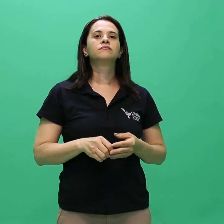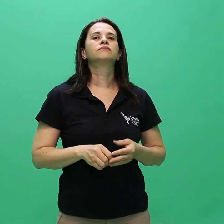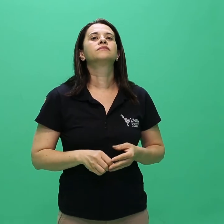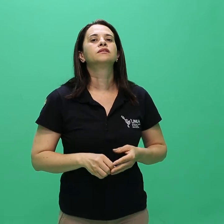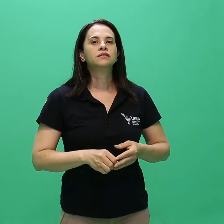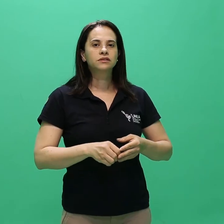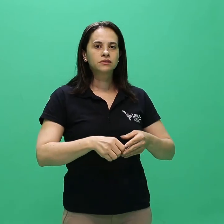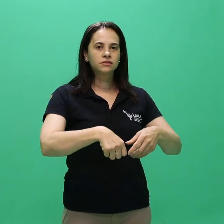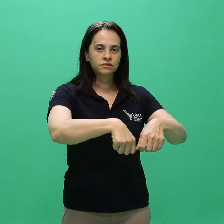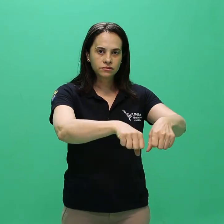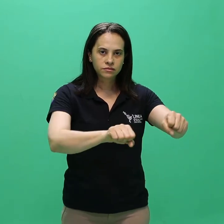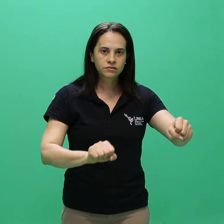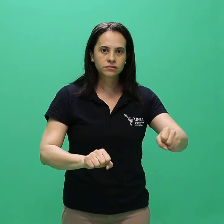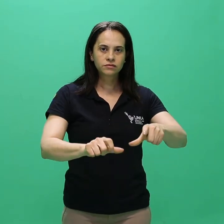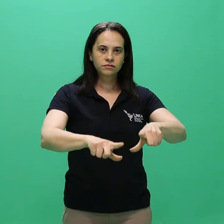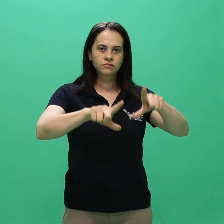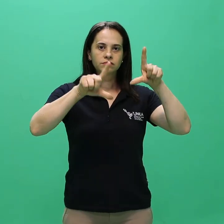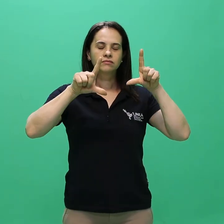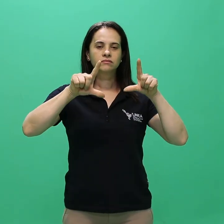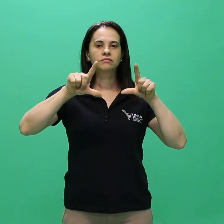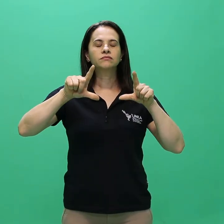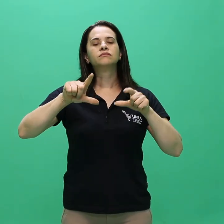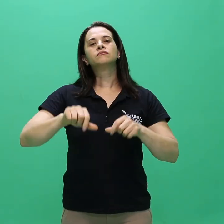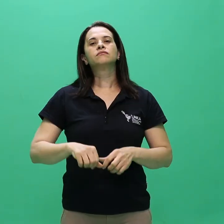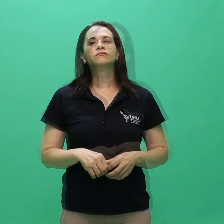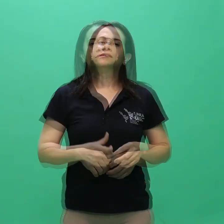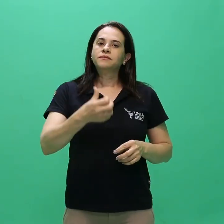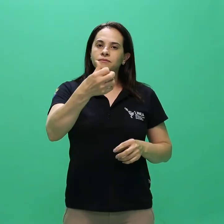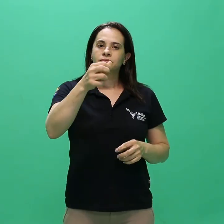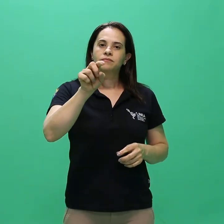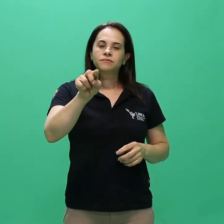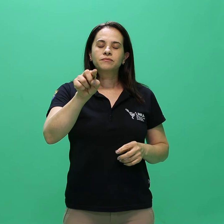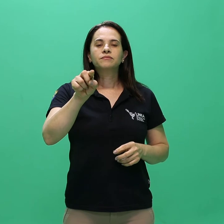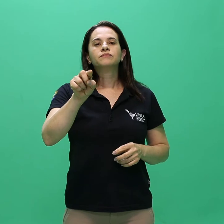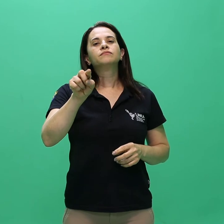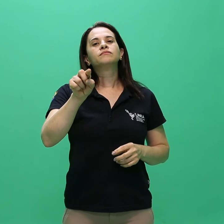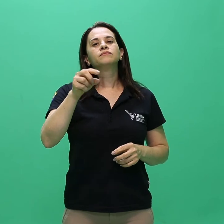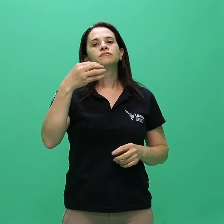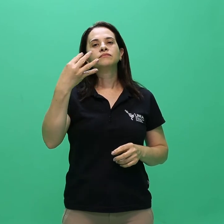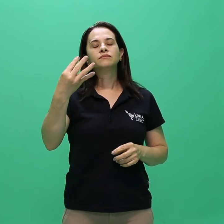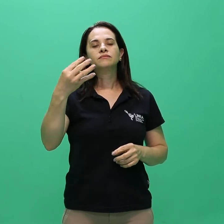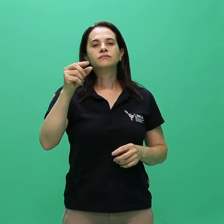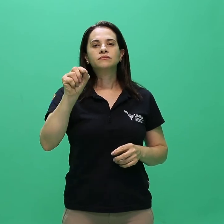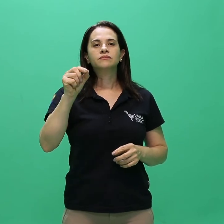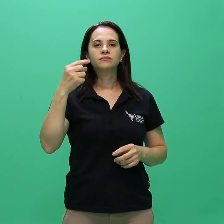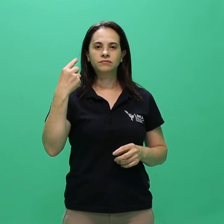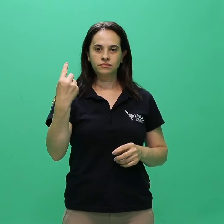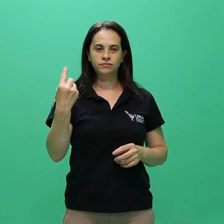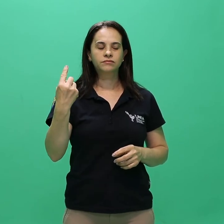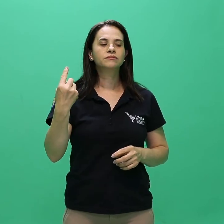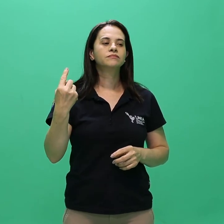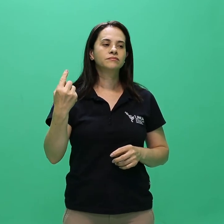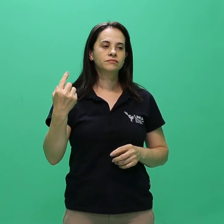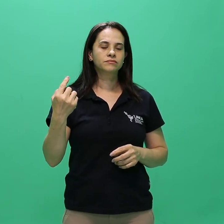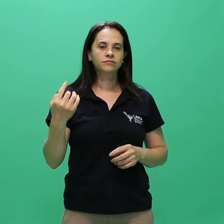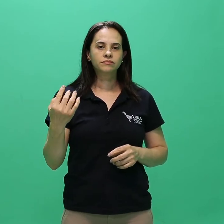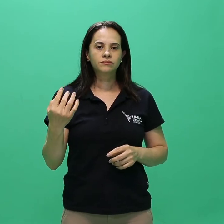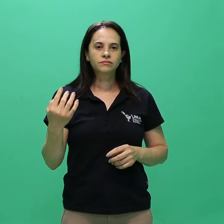6.4.1. 6.4.1. 6.4.1.